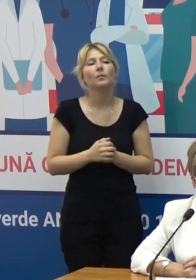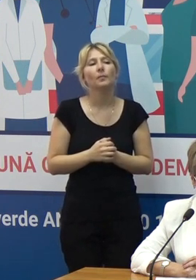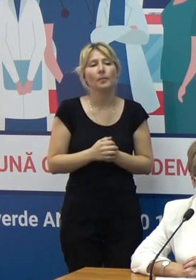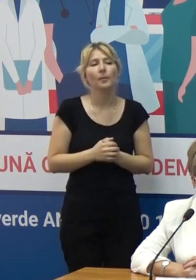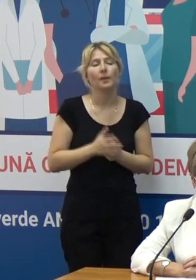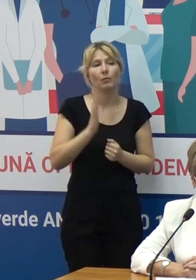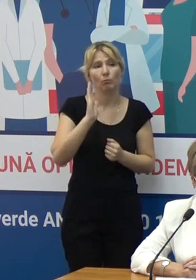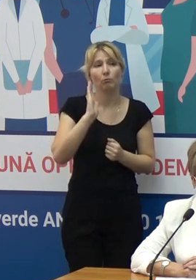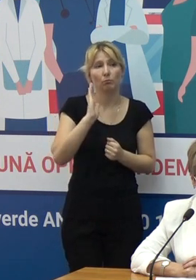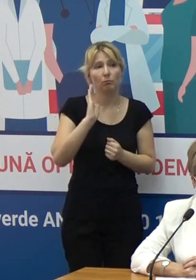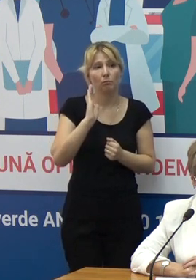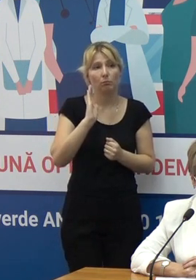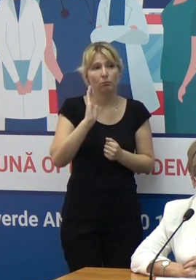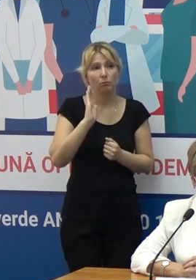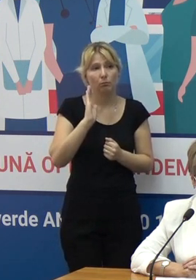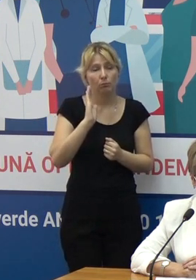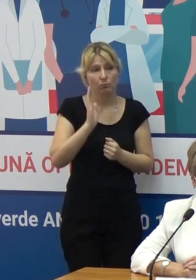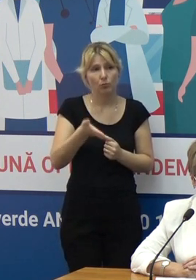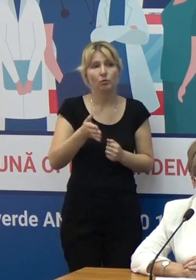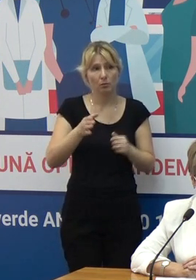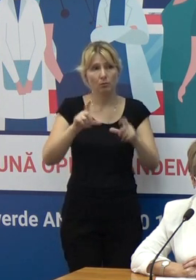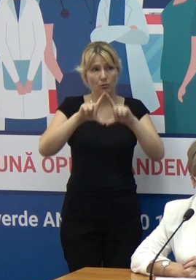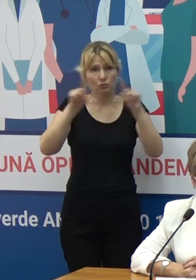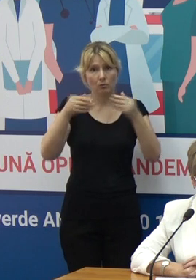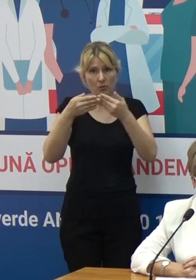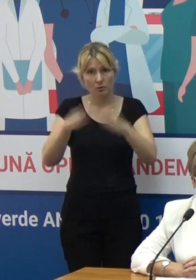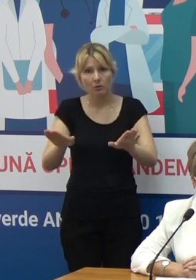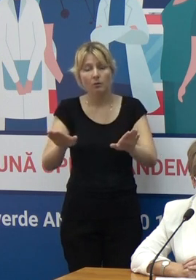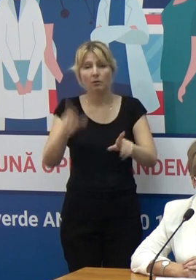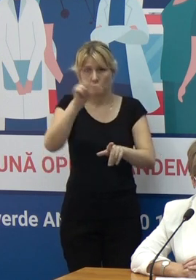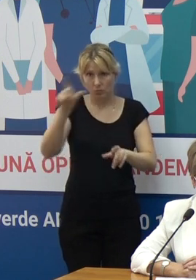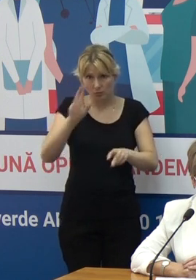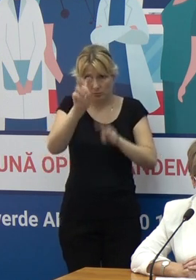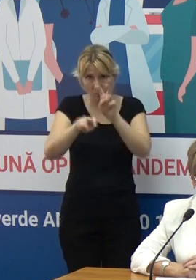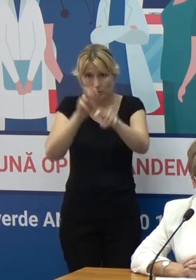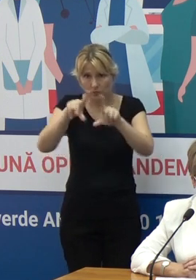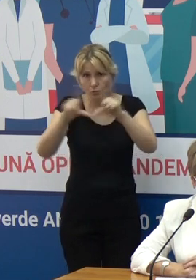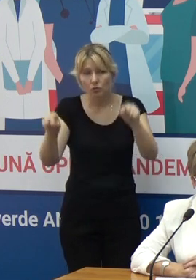vor fi, adică vor activa școlile, se va leace la școală,